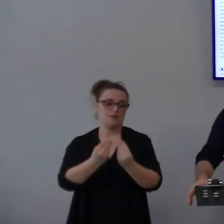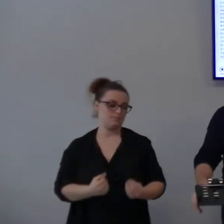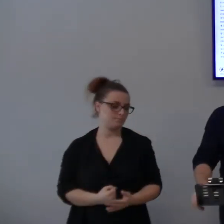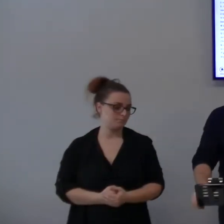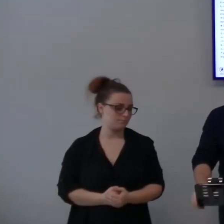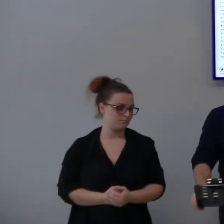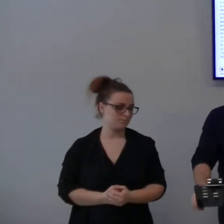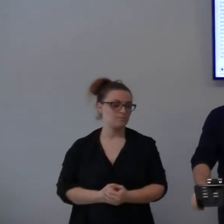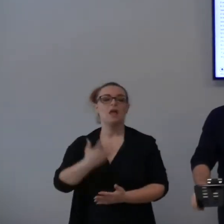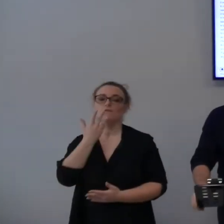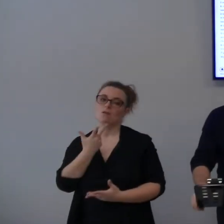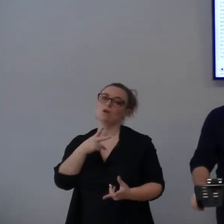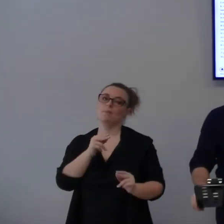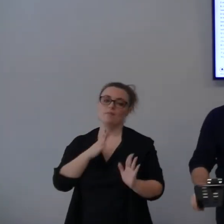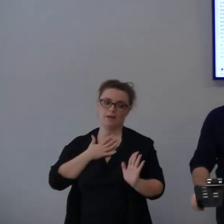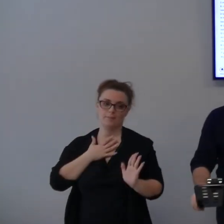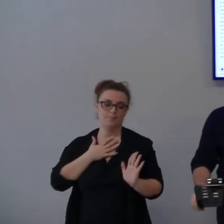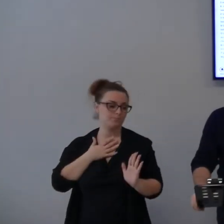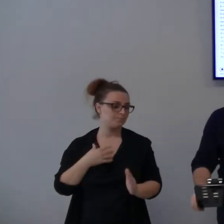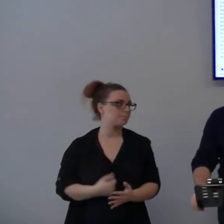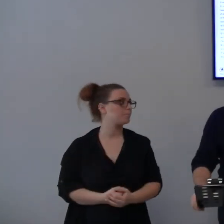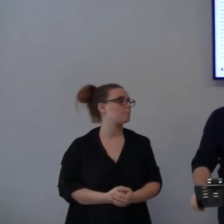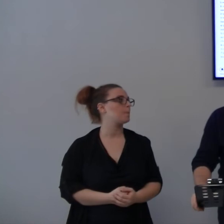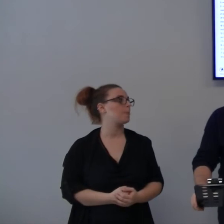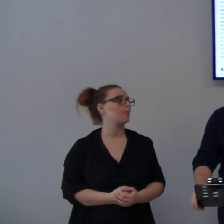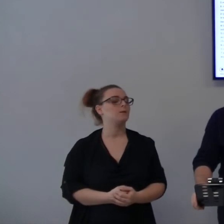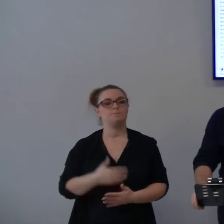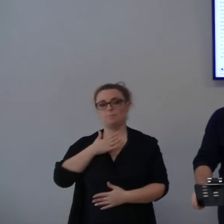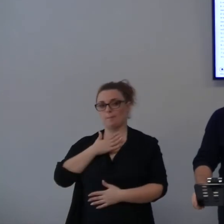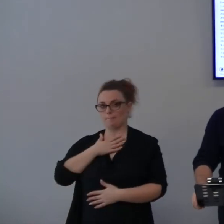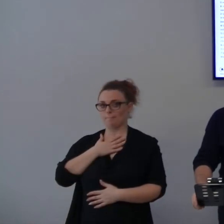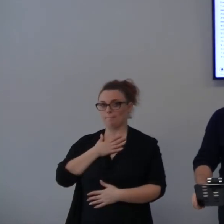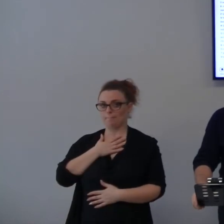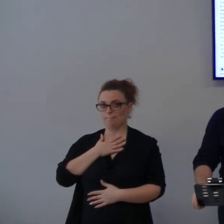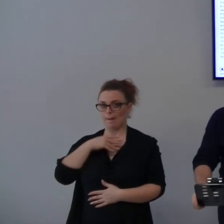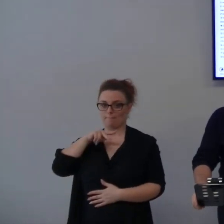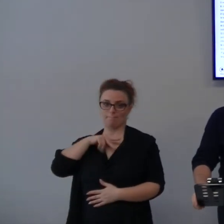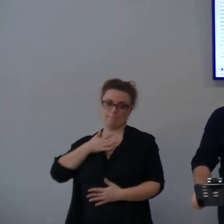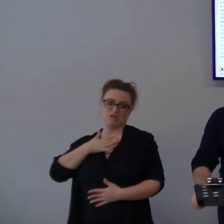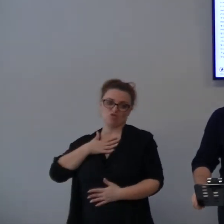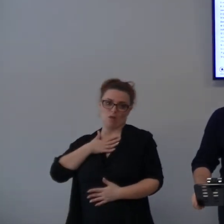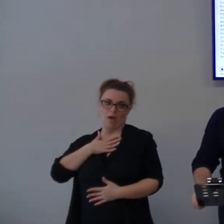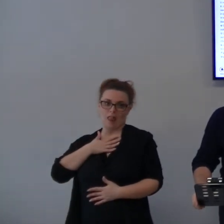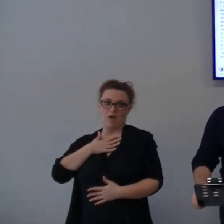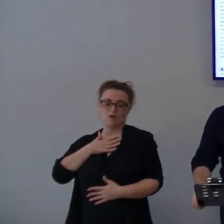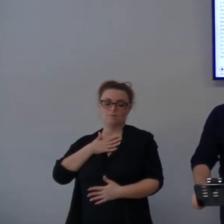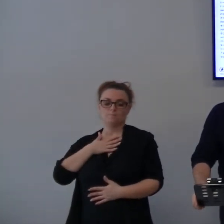E ribadisco. Per quanto riguarda me, per quanto riguarda noi. Che cosa facciamo in questo